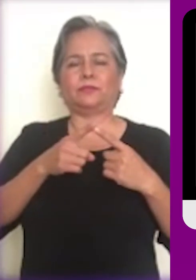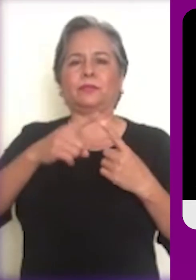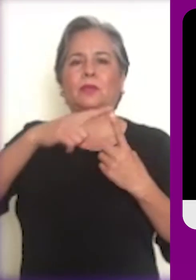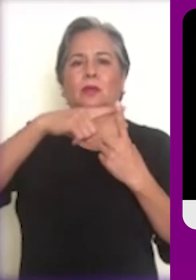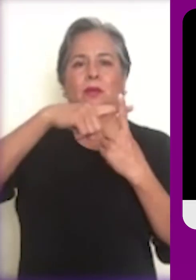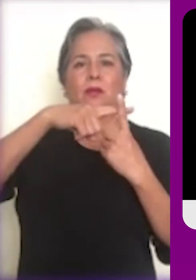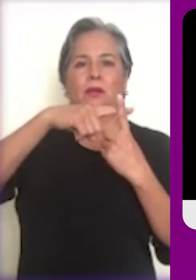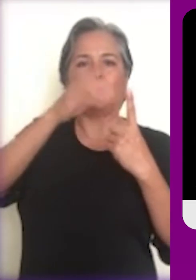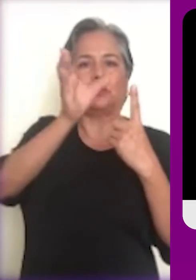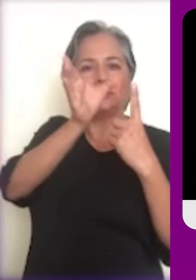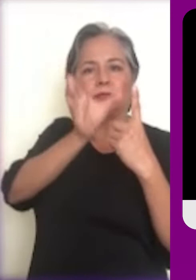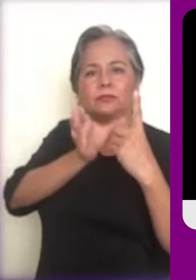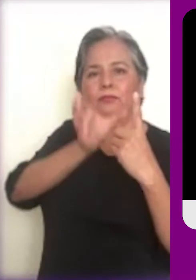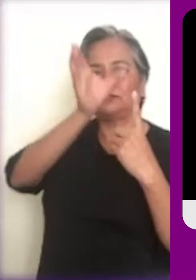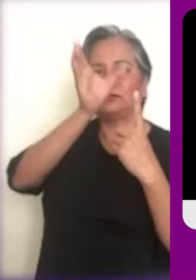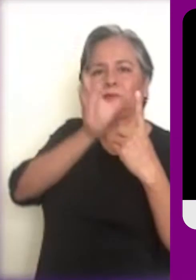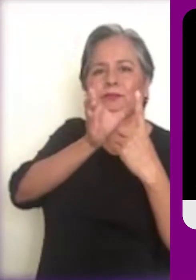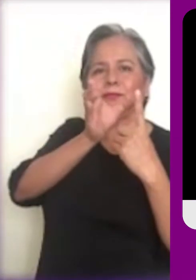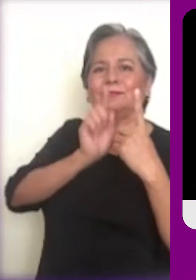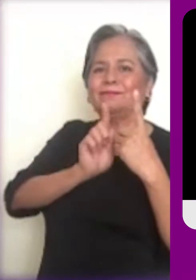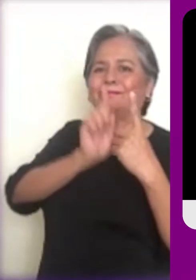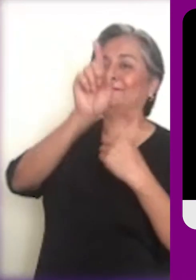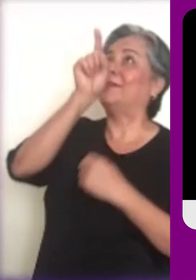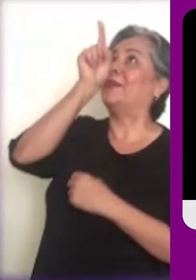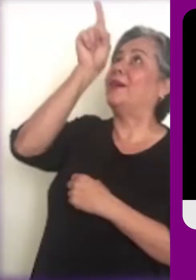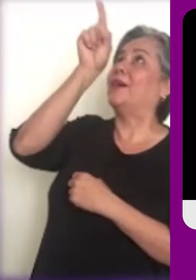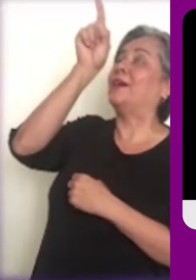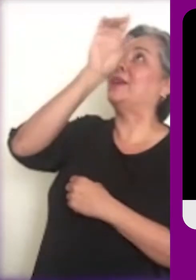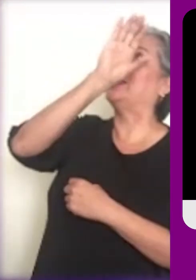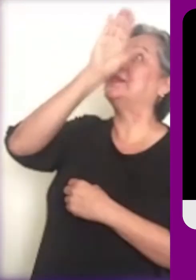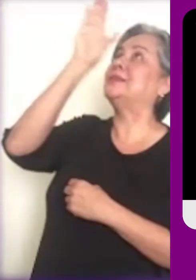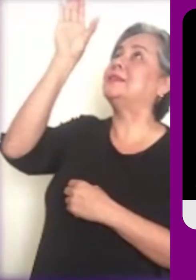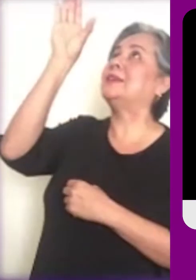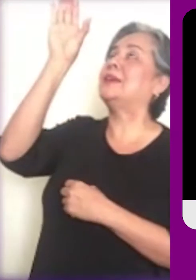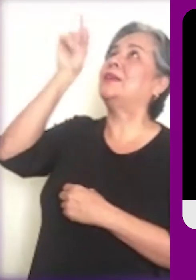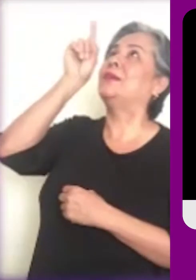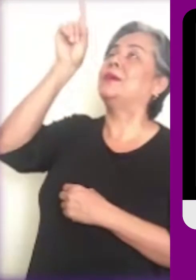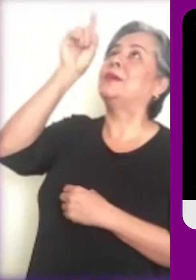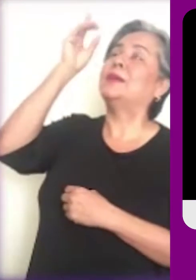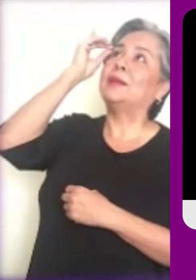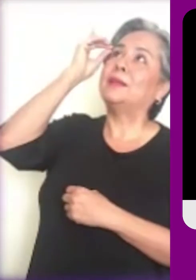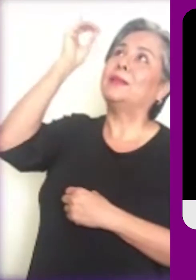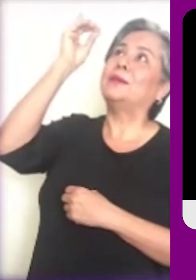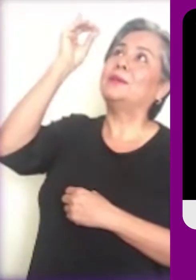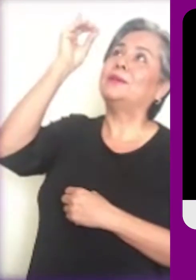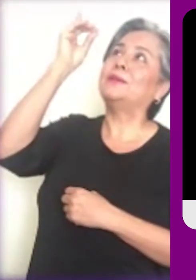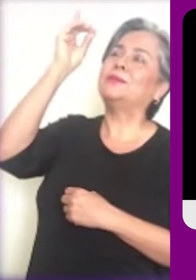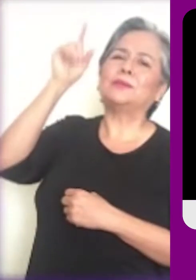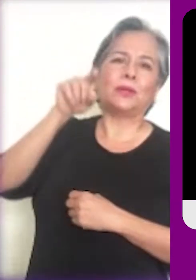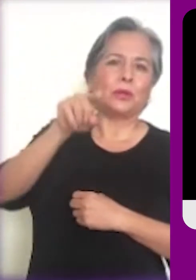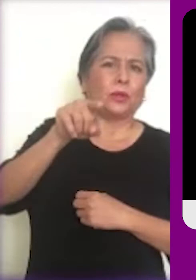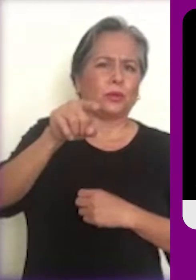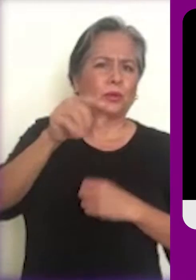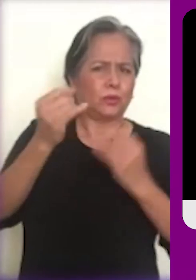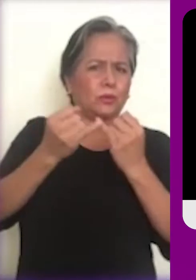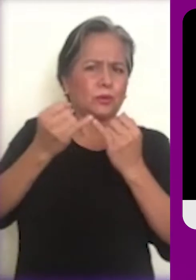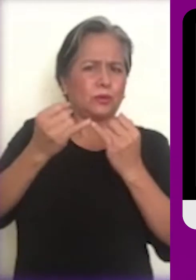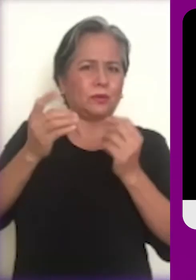camino. El madero vertical nos muestra nuestra vida dirigida a Dios.